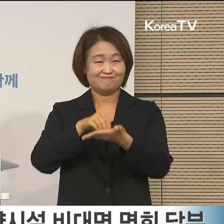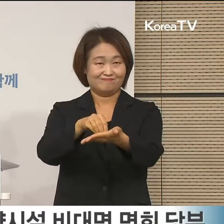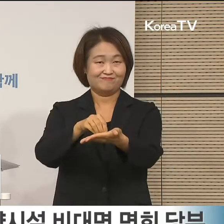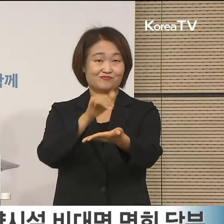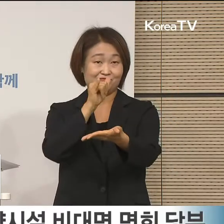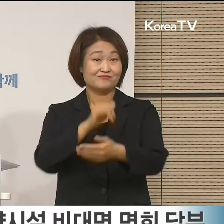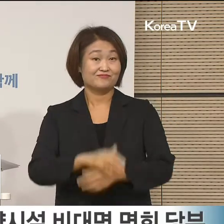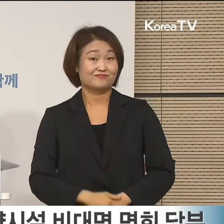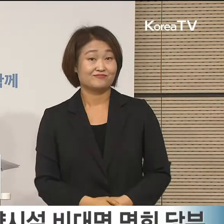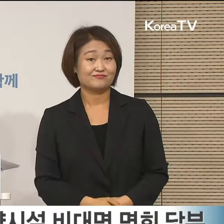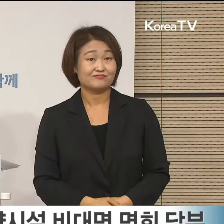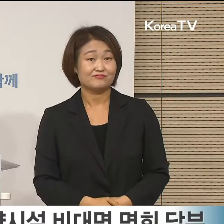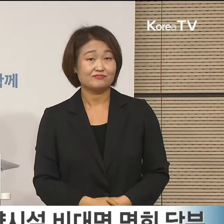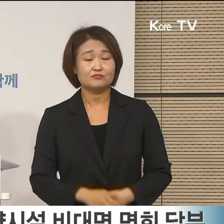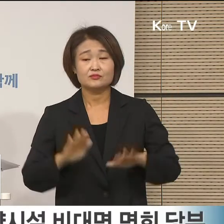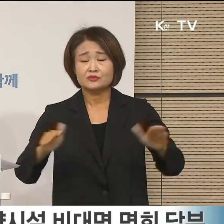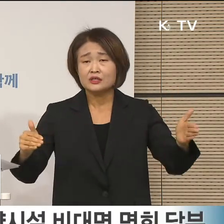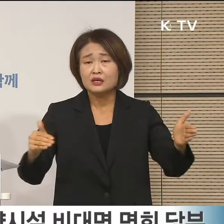지금까지 국민 여러분들의 동참으로...